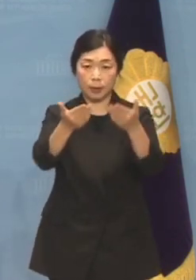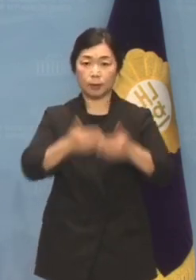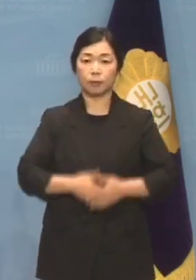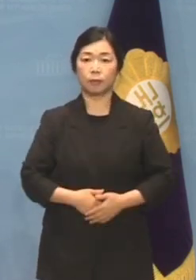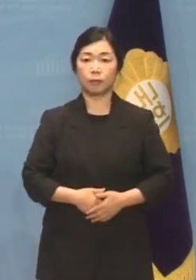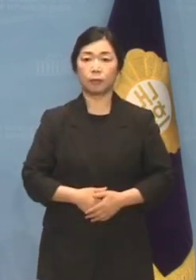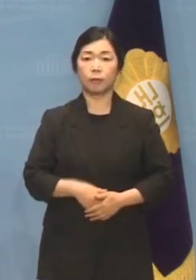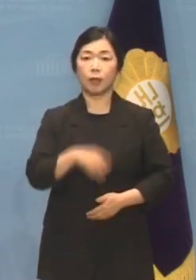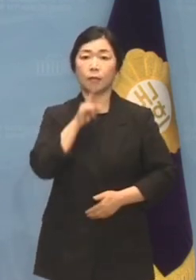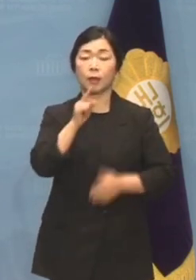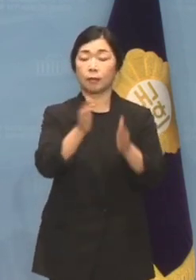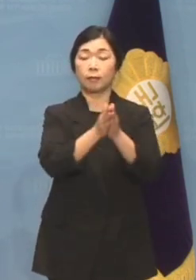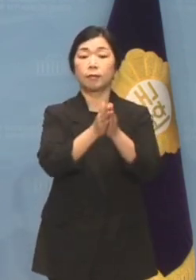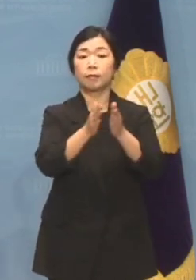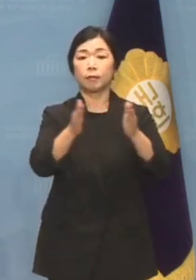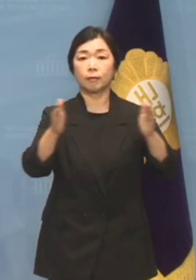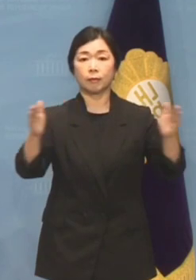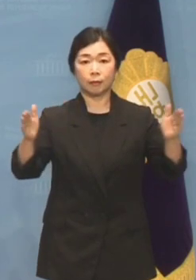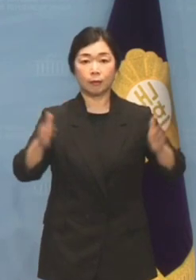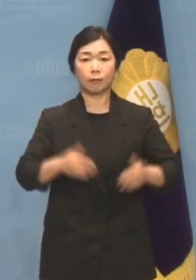구도 논평 시작하겠습니다.